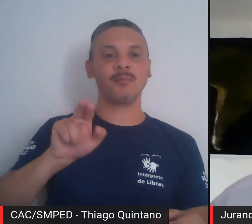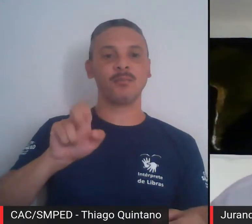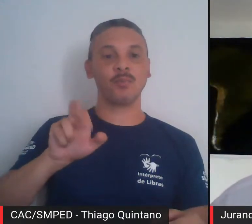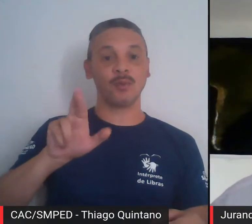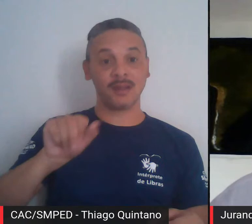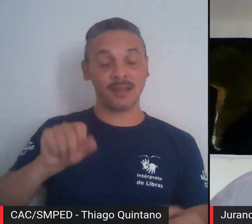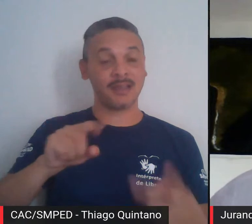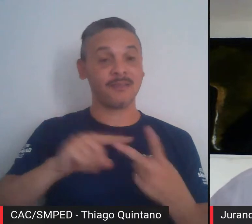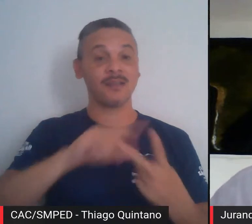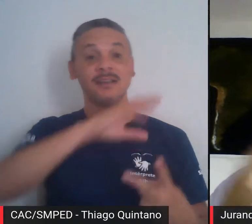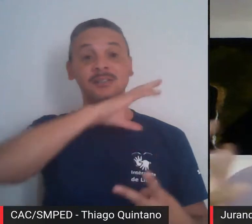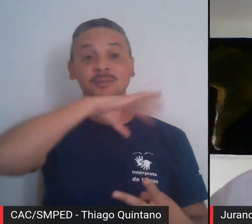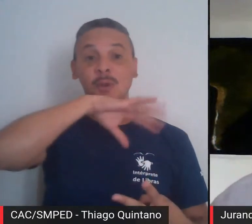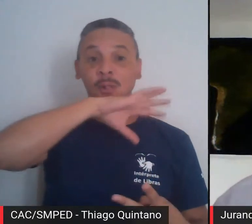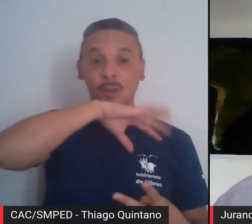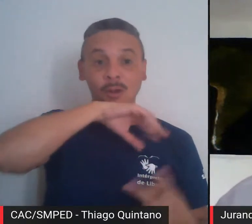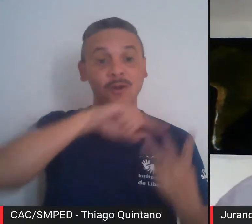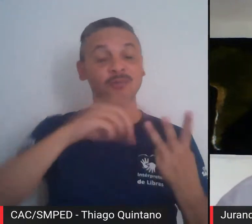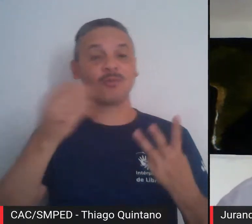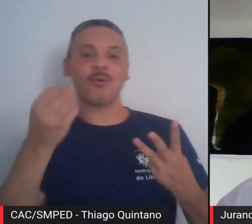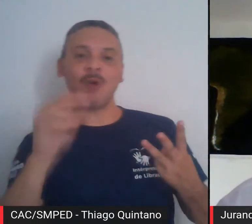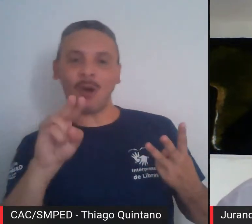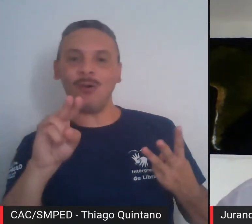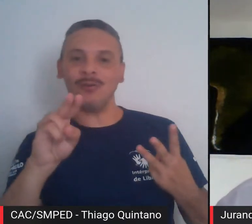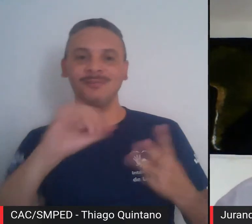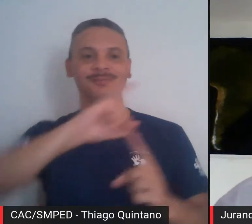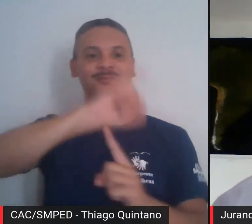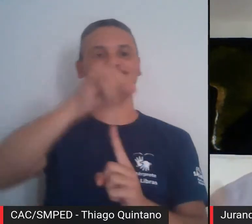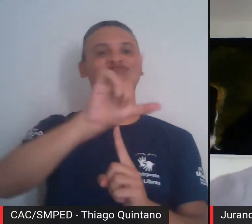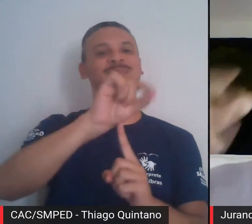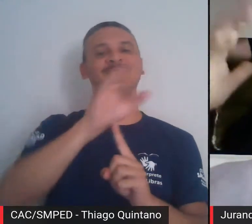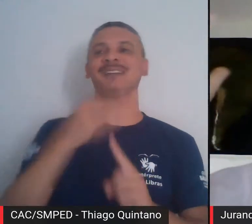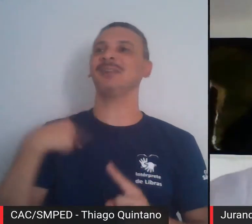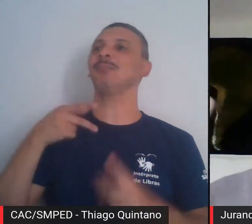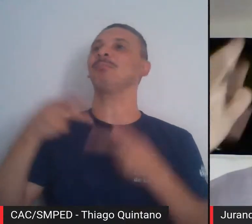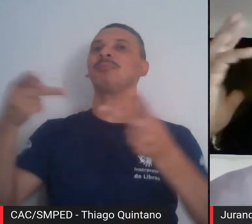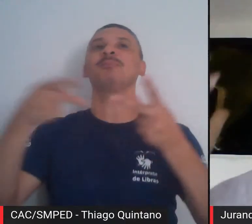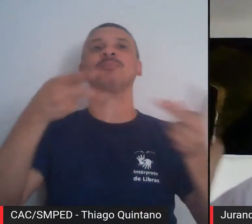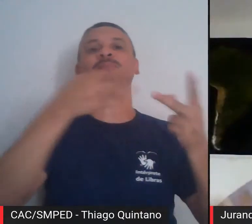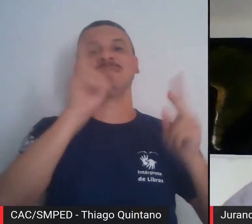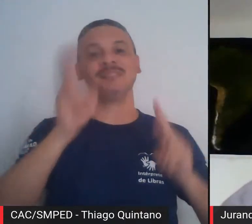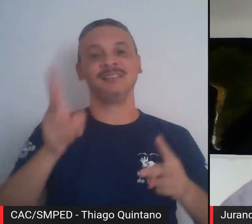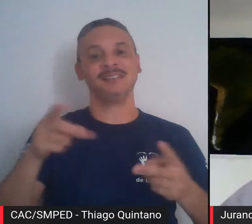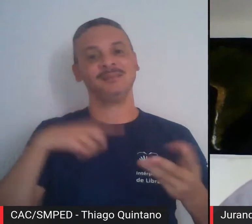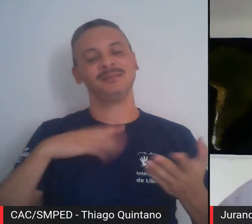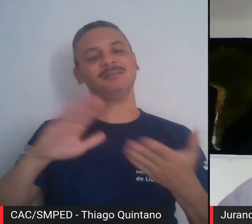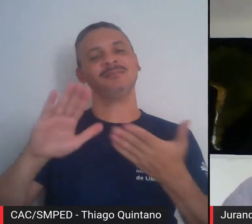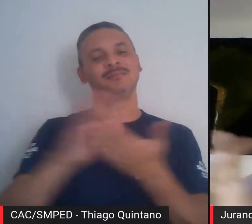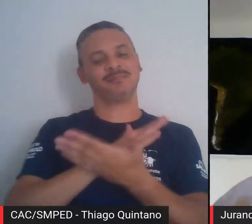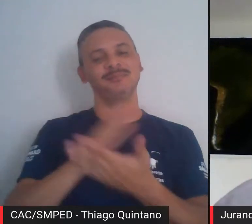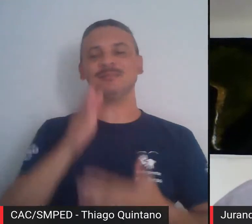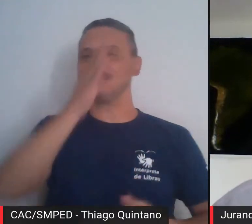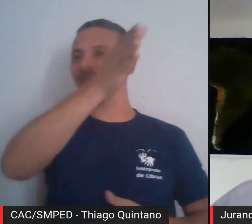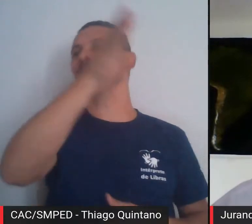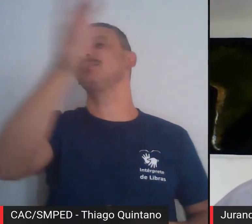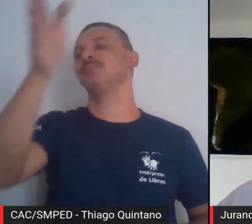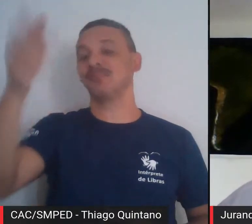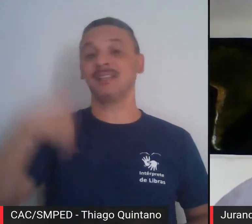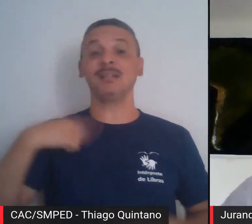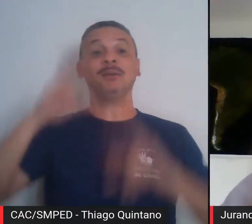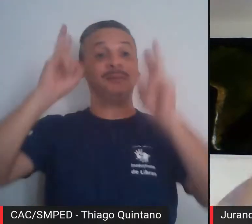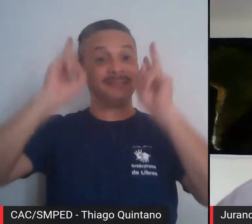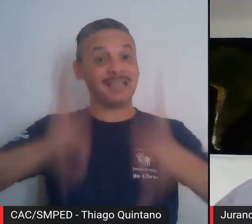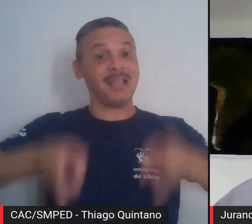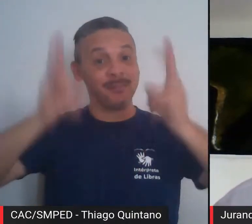Jaraguá. Eram os três lugares que eu visitava. O Horto Florestal, algumas vezes, poucas, mas o Pico do Jaraguá, com